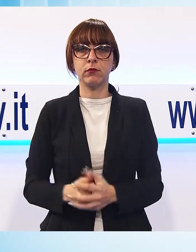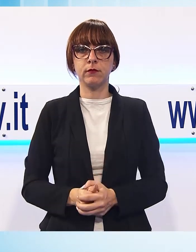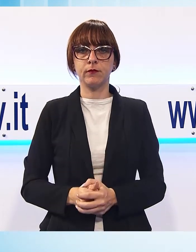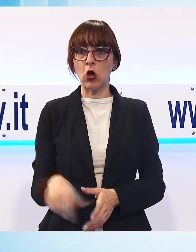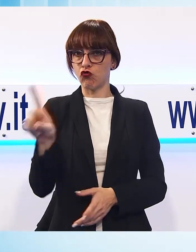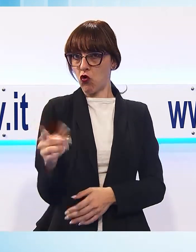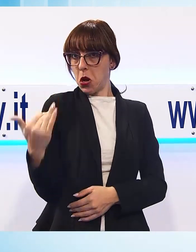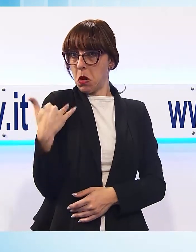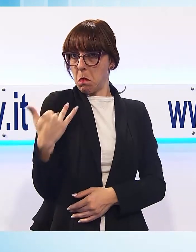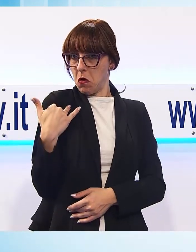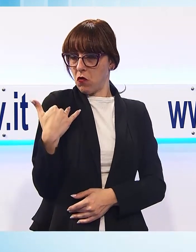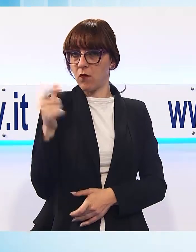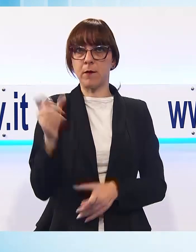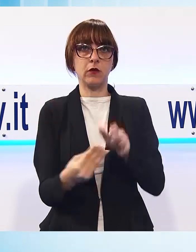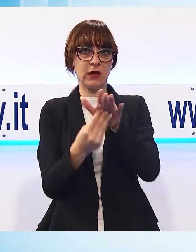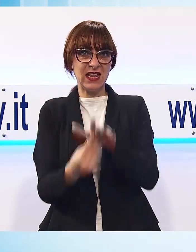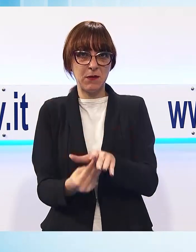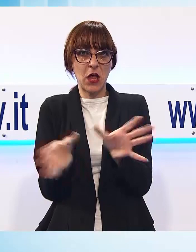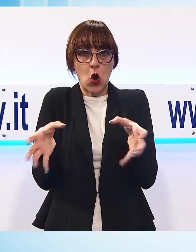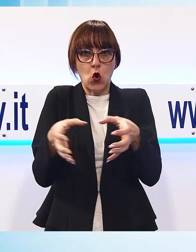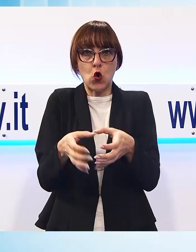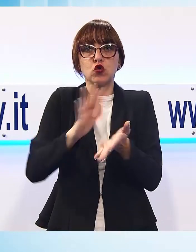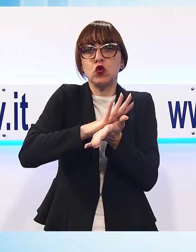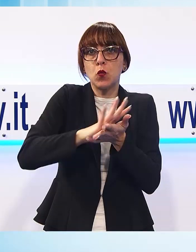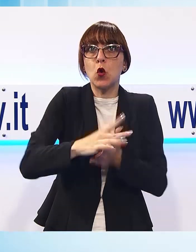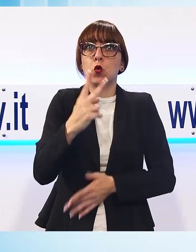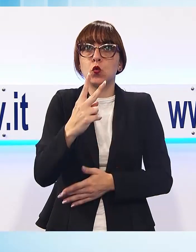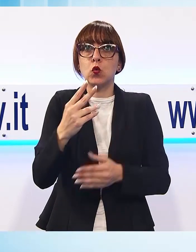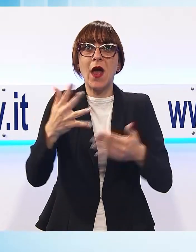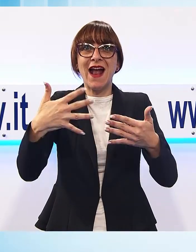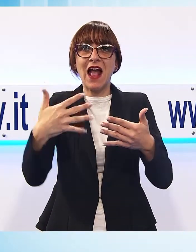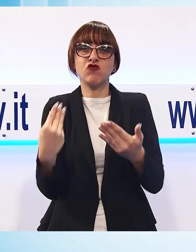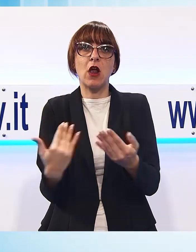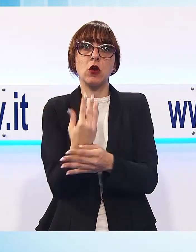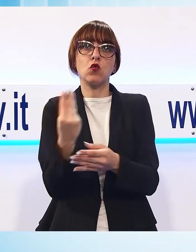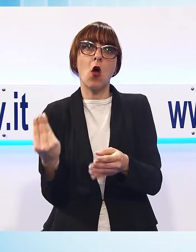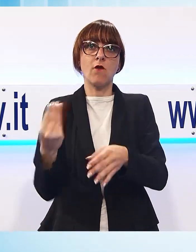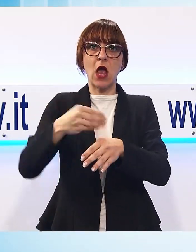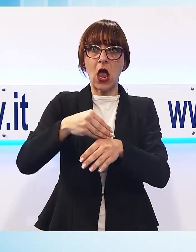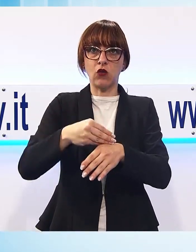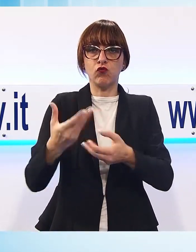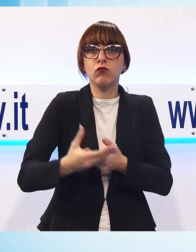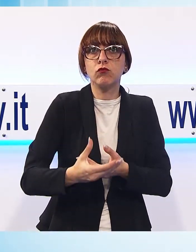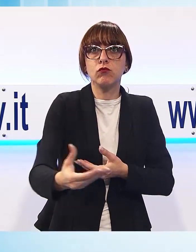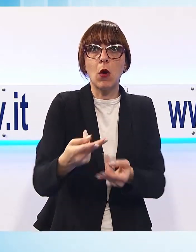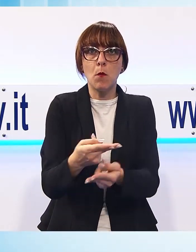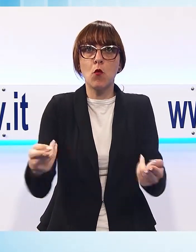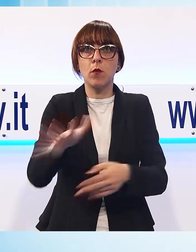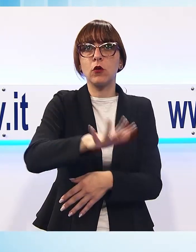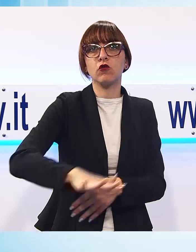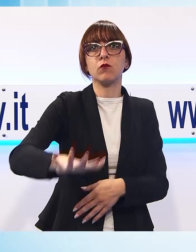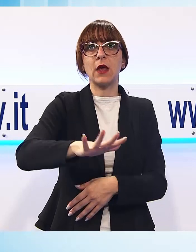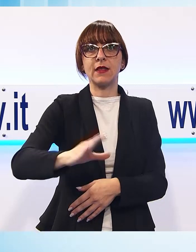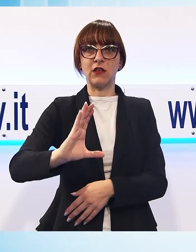scorsi, gli operai del Consorzio di Bonifica hanno posizionato due nuovi cancelli sul condotto pubblico nella zona di Piazza Cittadella.